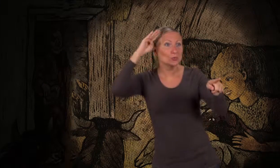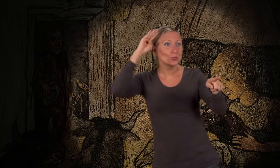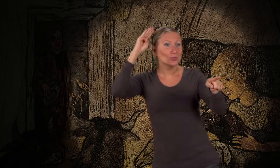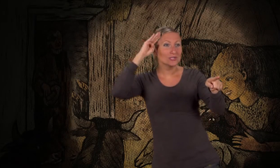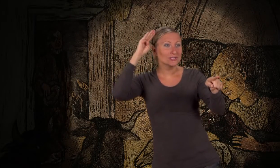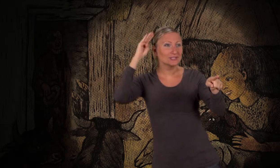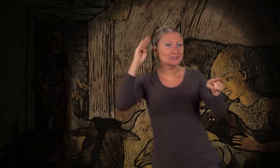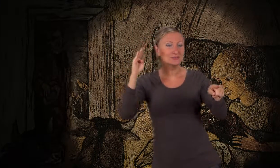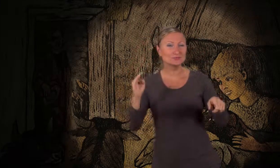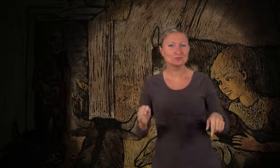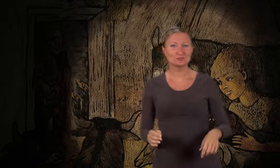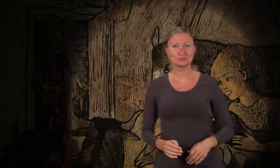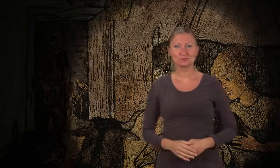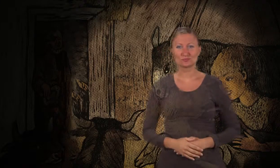und den Jungen.